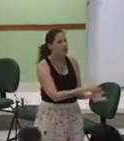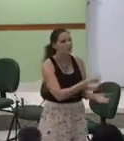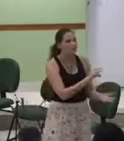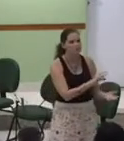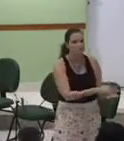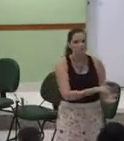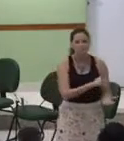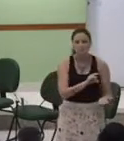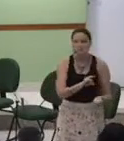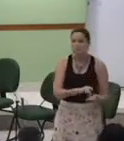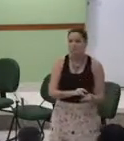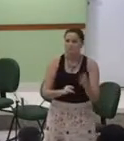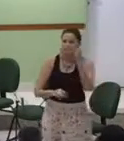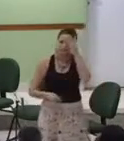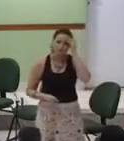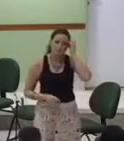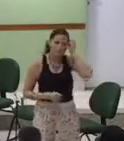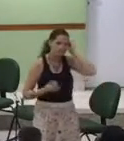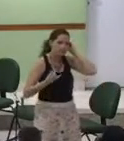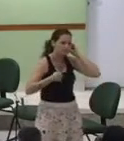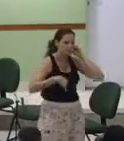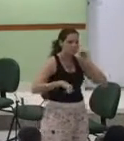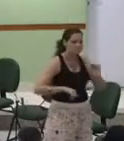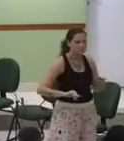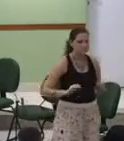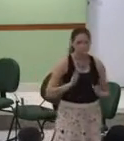Se eu fizer chover